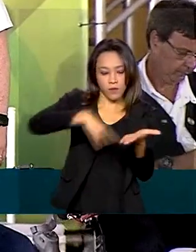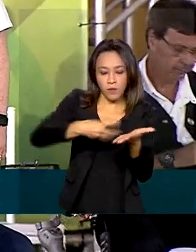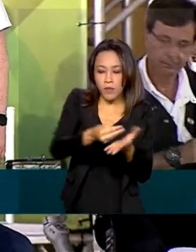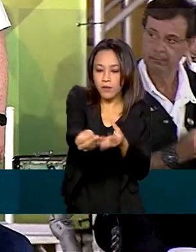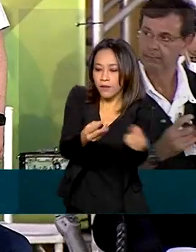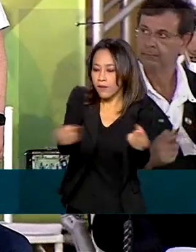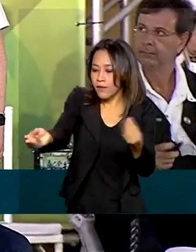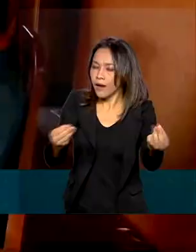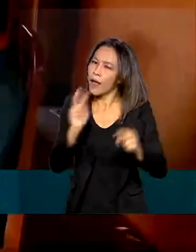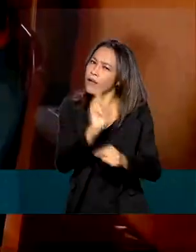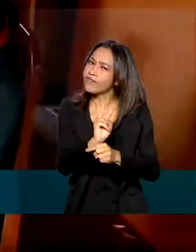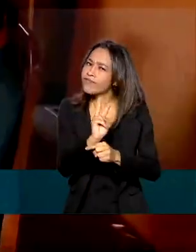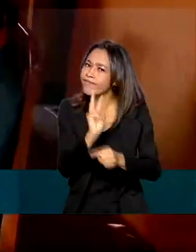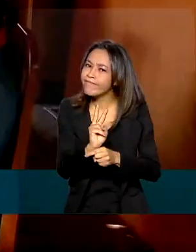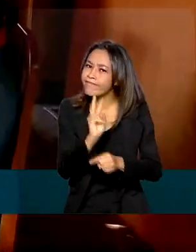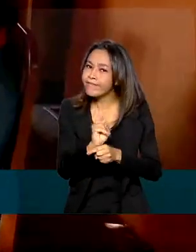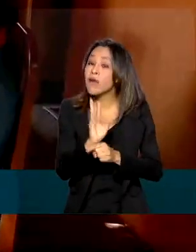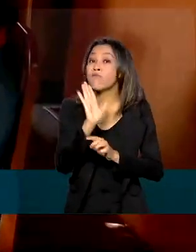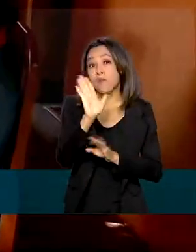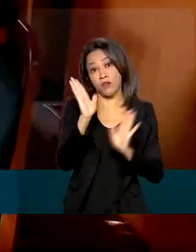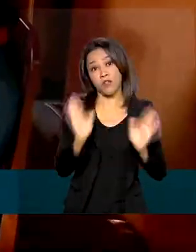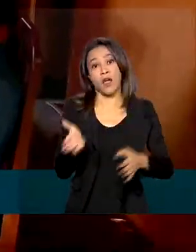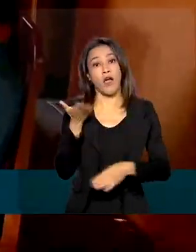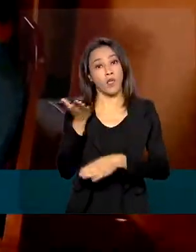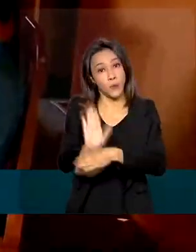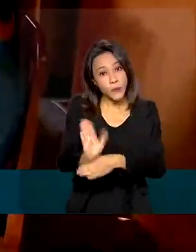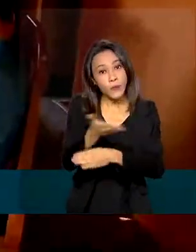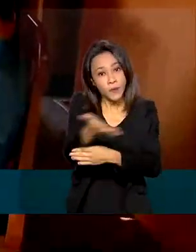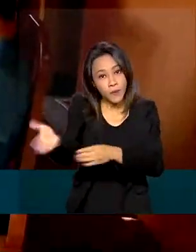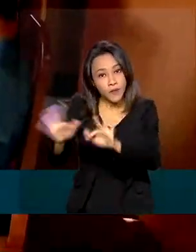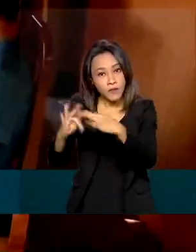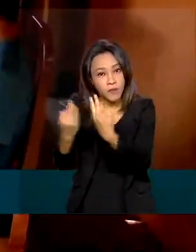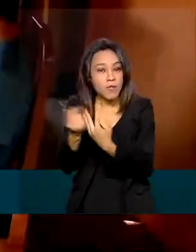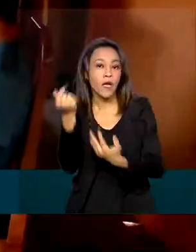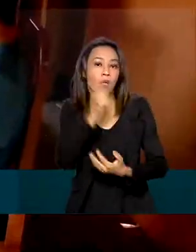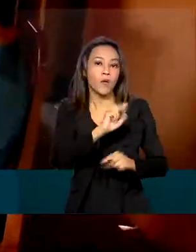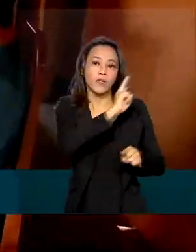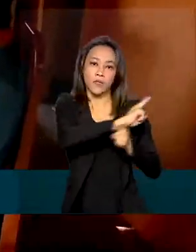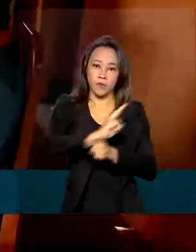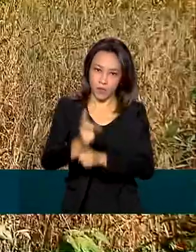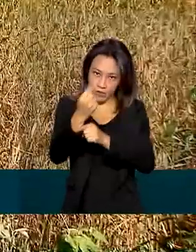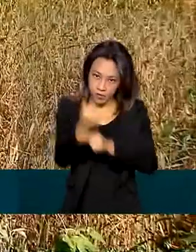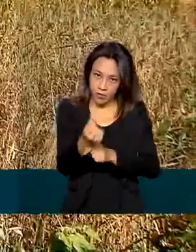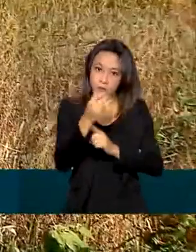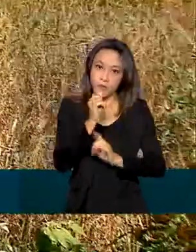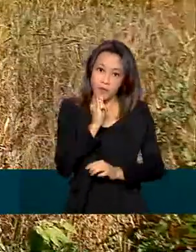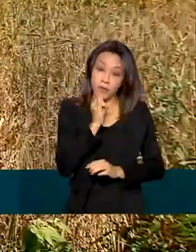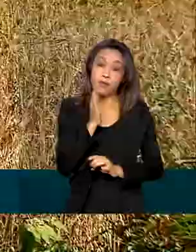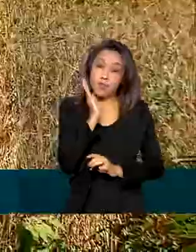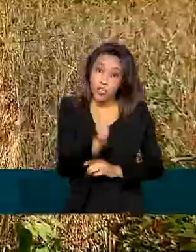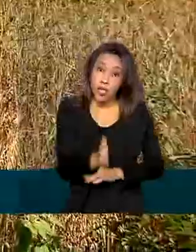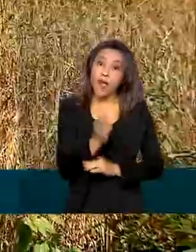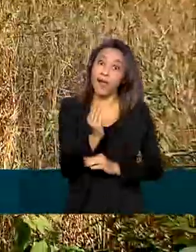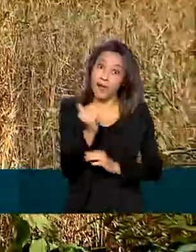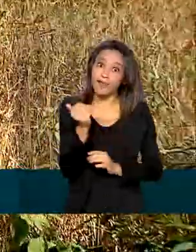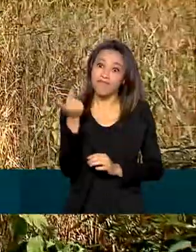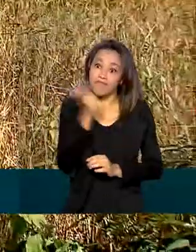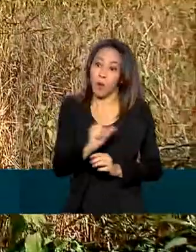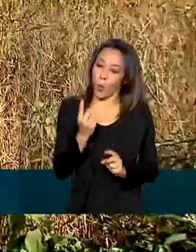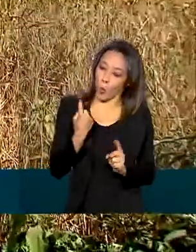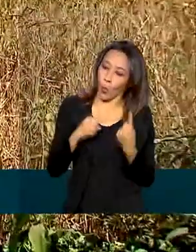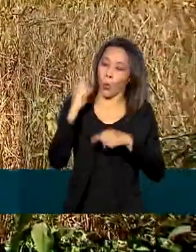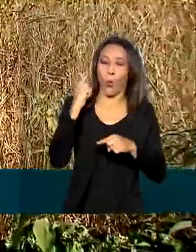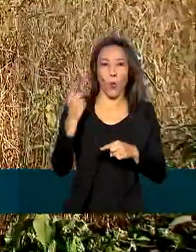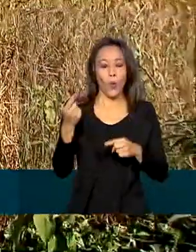ainda são provisórios, mas já ajudam as famílias a conseguirem financiamento, por exemplo. E já são um passo a mais na